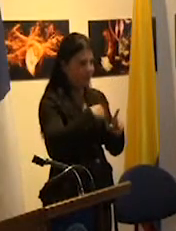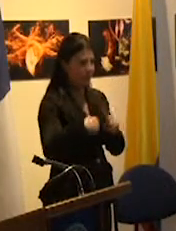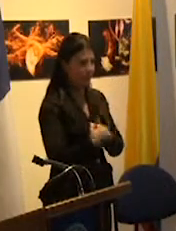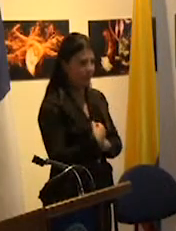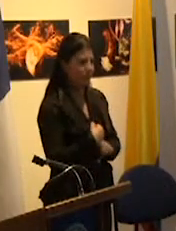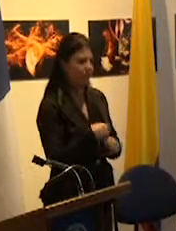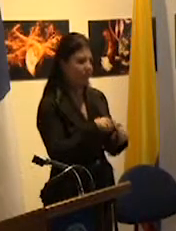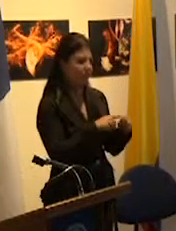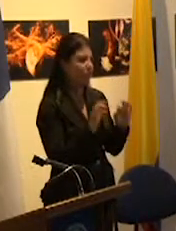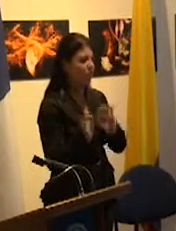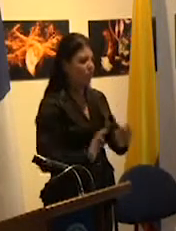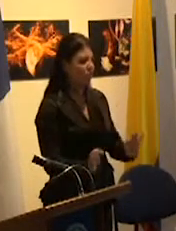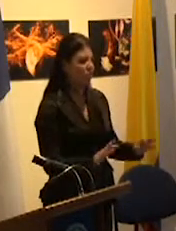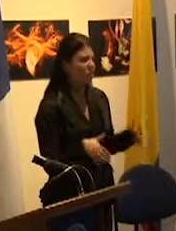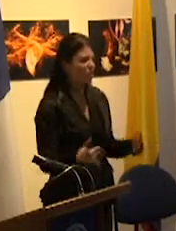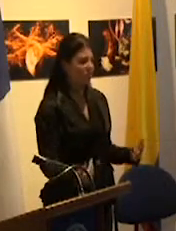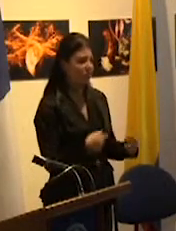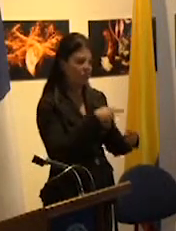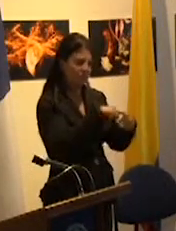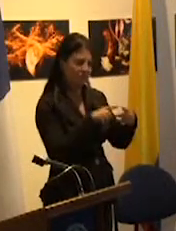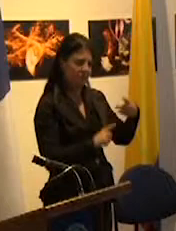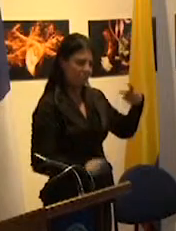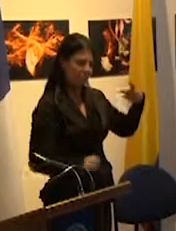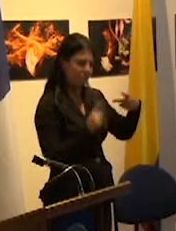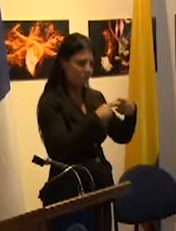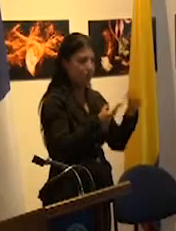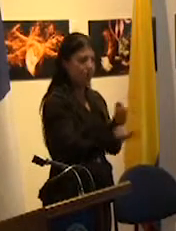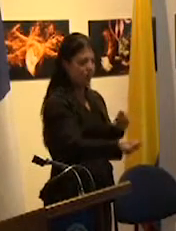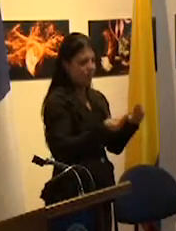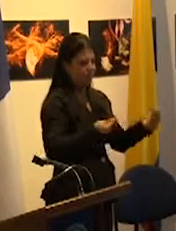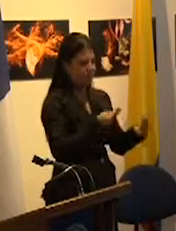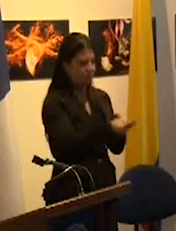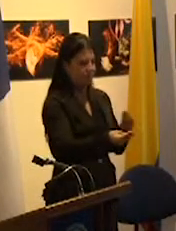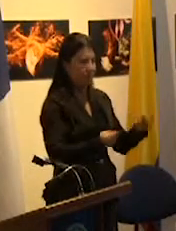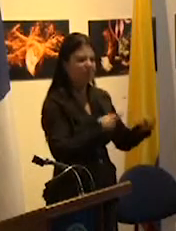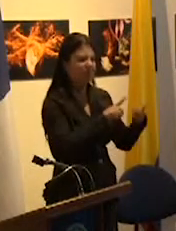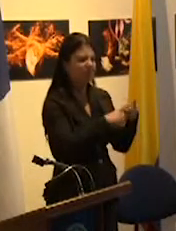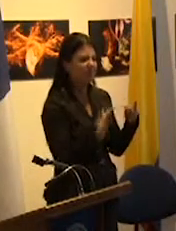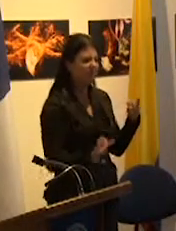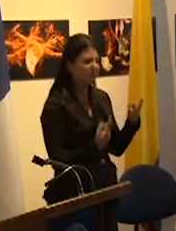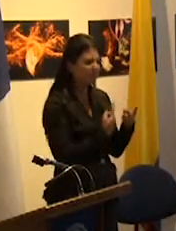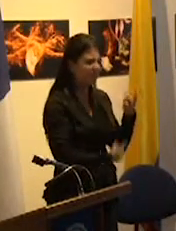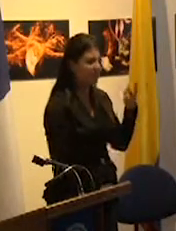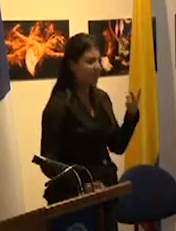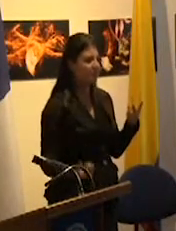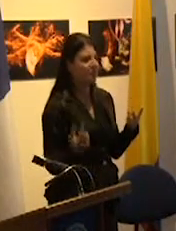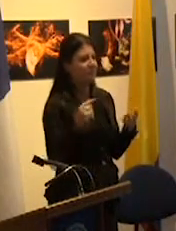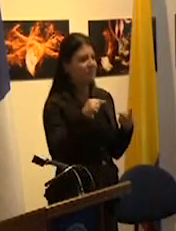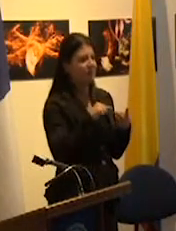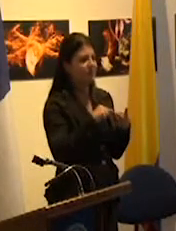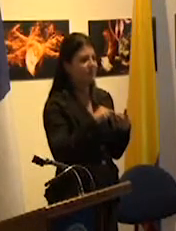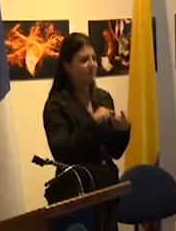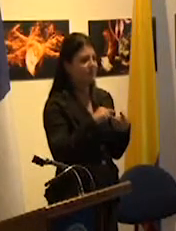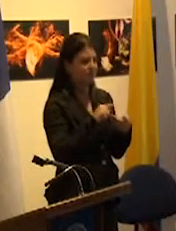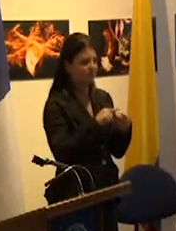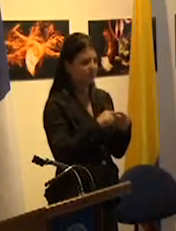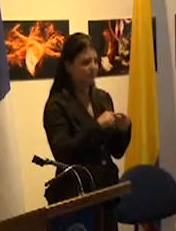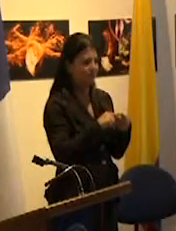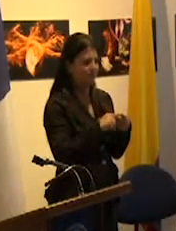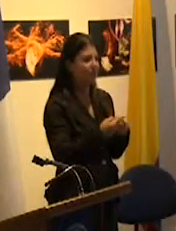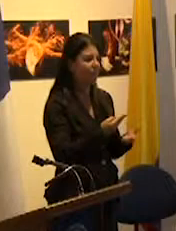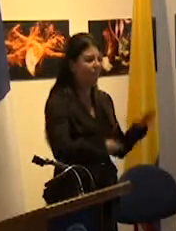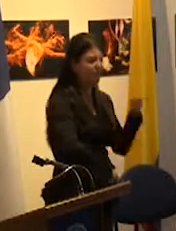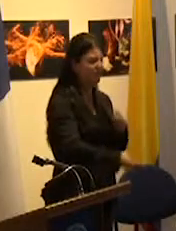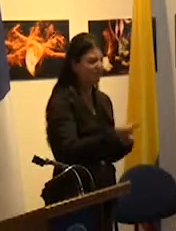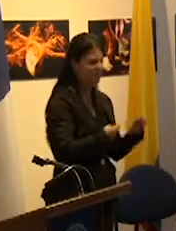de dos modos en el intercambio y en la implicación en el intercambio remite una relación que